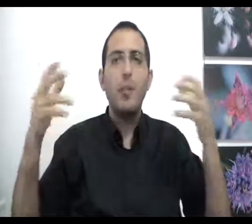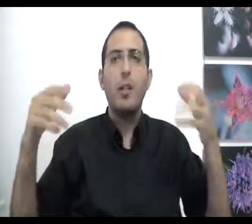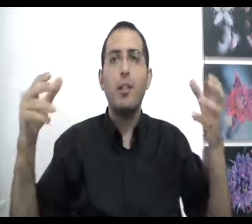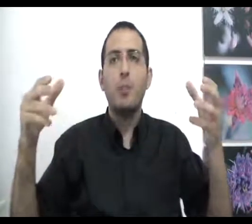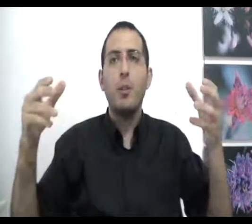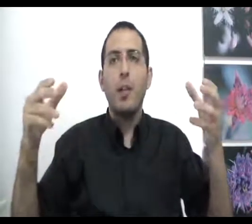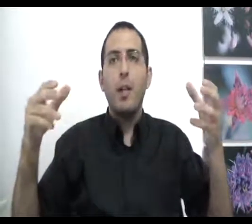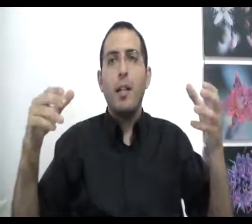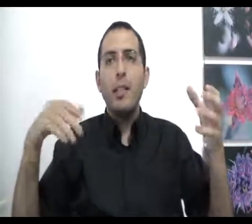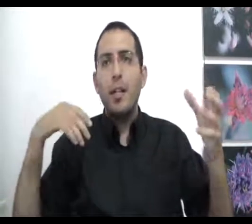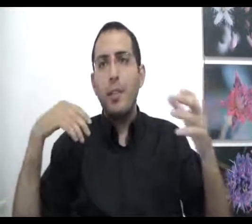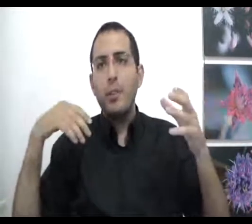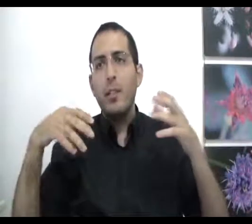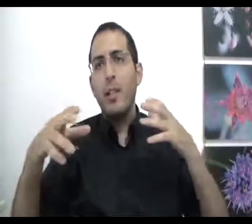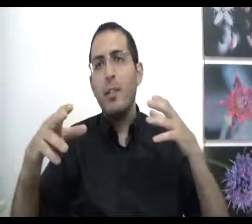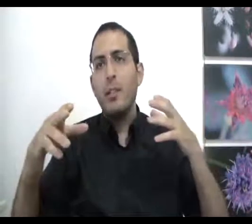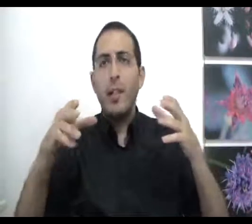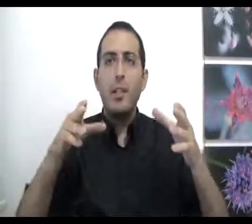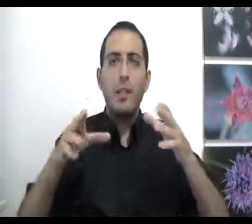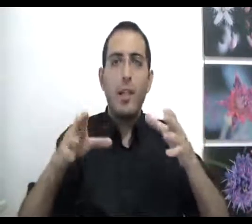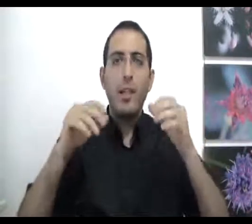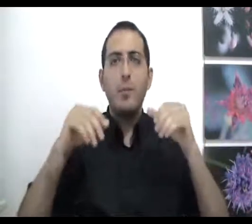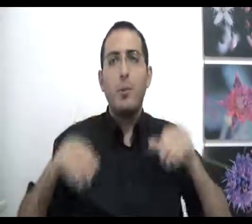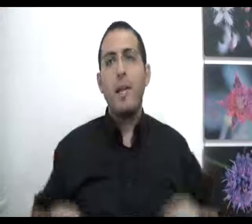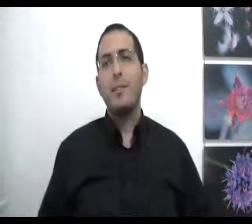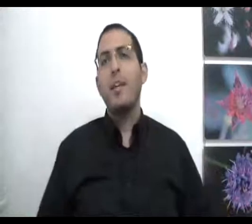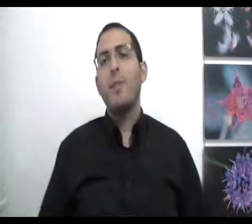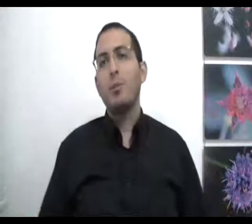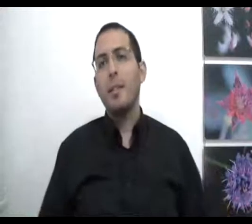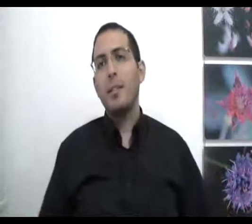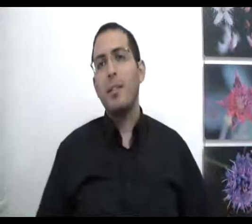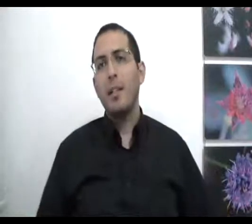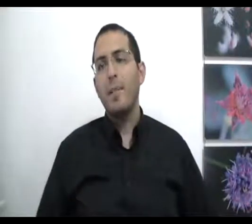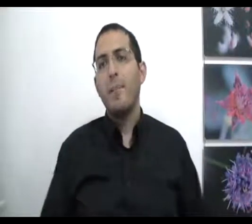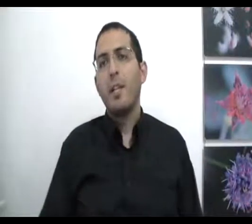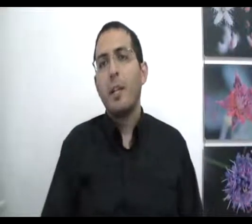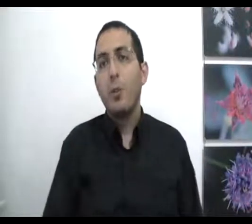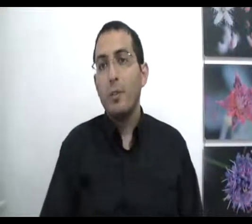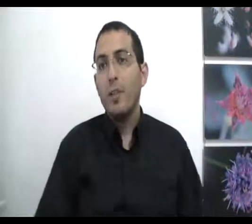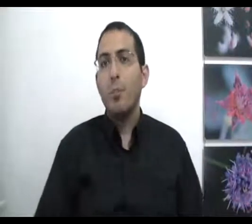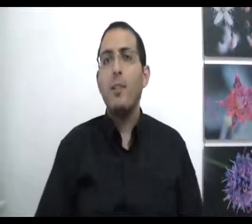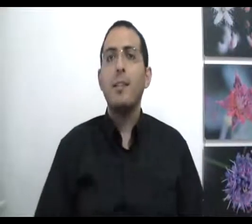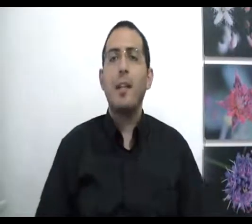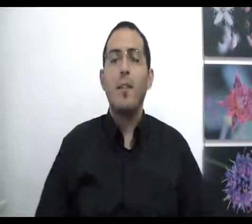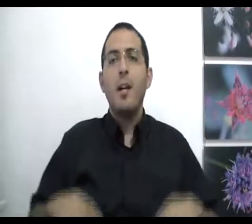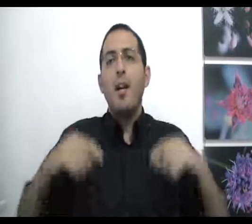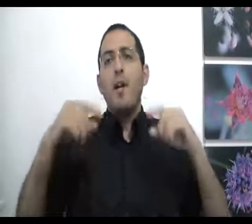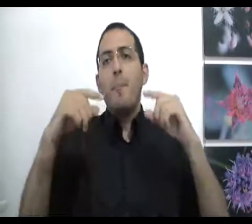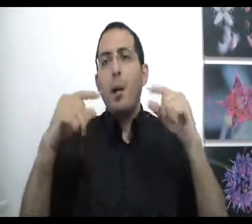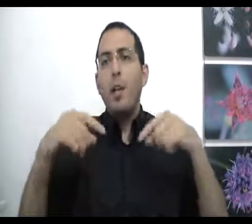ישאל את עצמו נגיד שהאדם עושה נגיד עכשיו נגיד האדם שומע הרצה למה הוא שומע את ההרצה? כי הוא רוצה לשמוע את ההרצה בכל